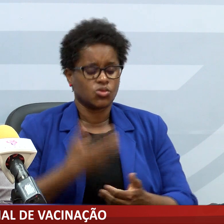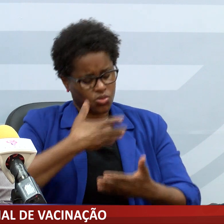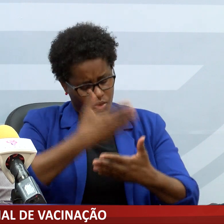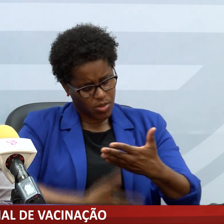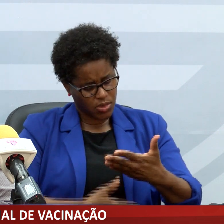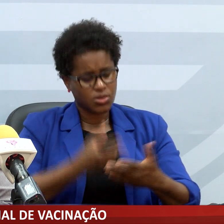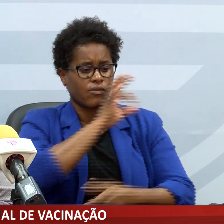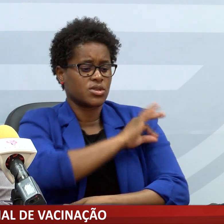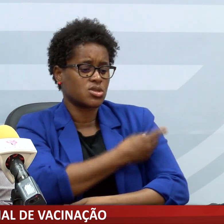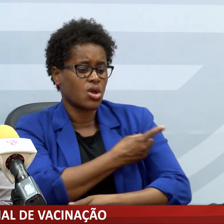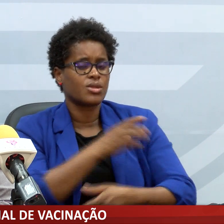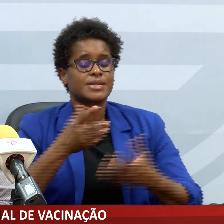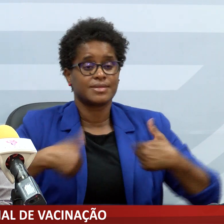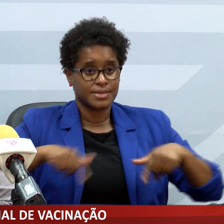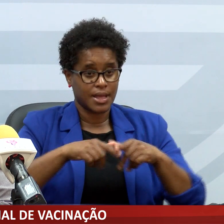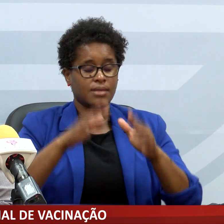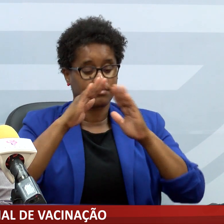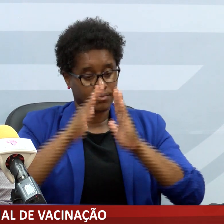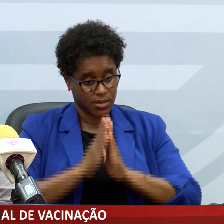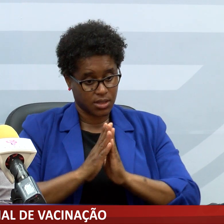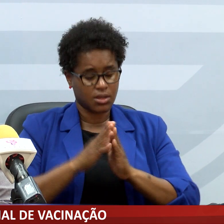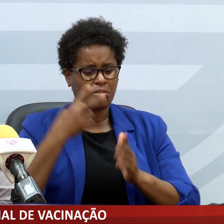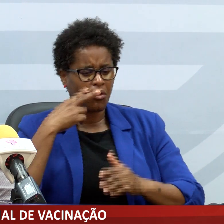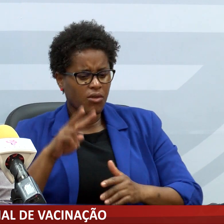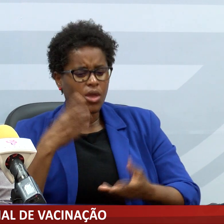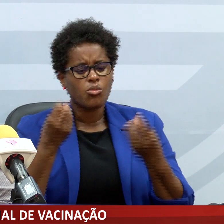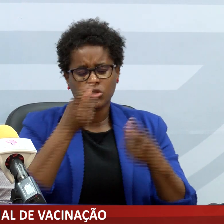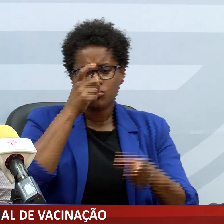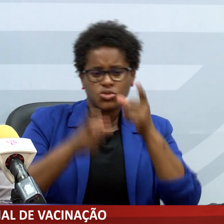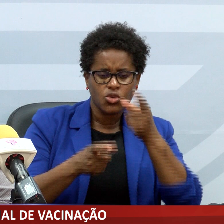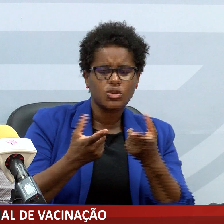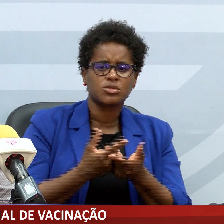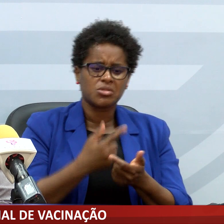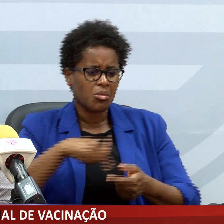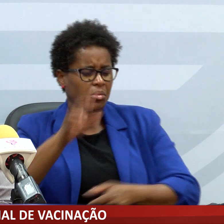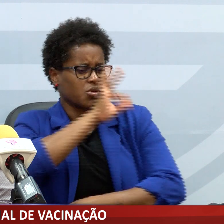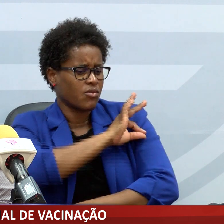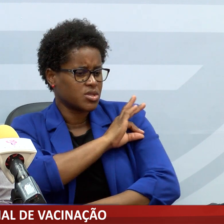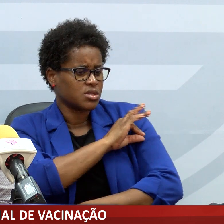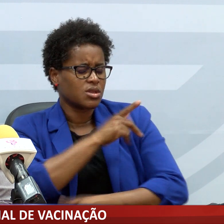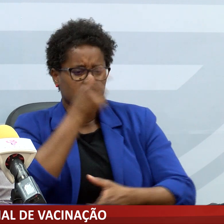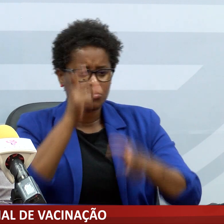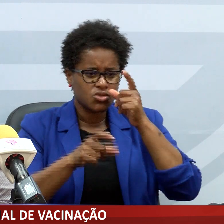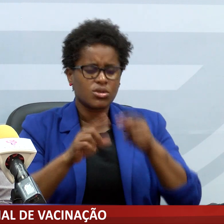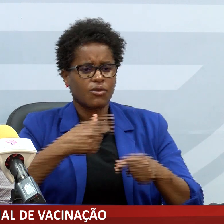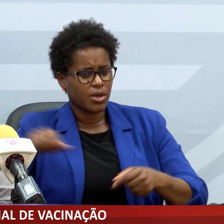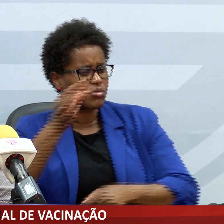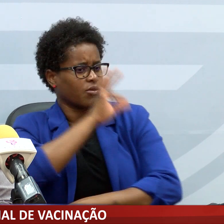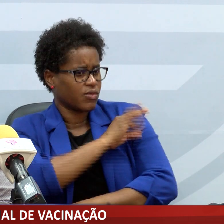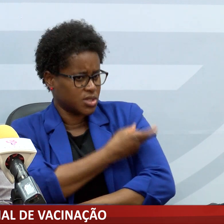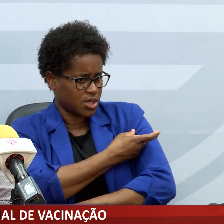a maior parte das pessoas que têm estado a tomar vacinas nesse posto de vacinação são pessoas que vão lá para a primeira dose.